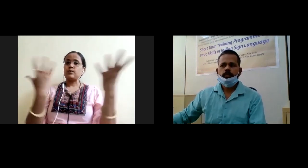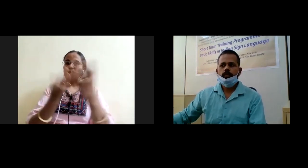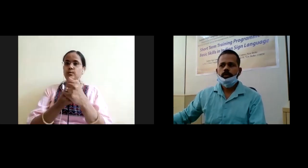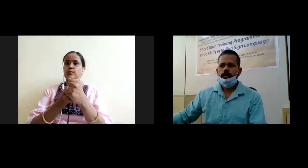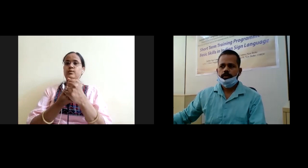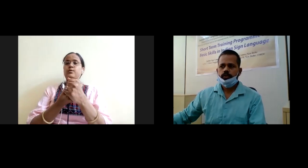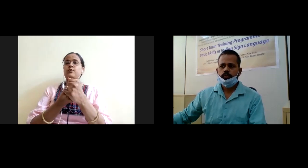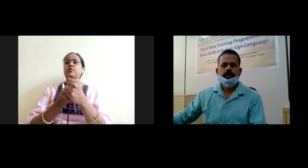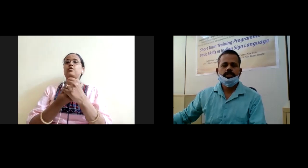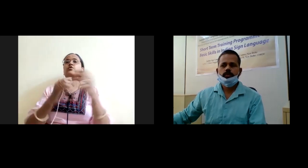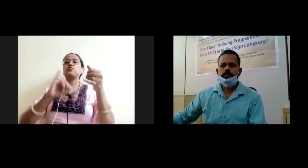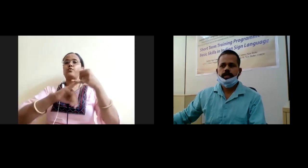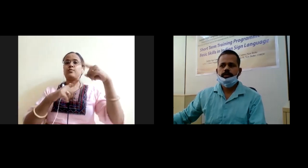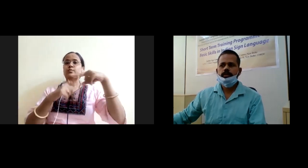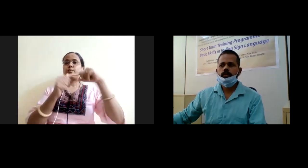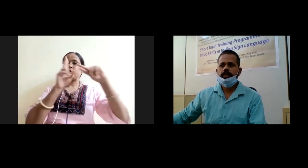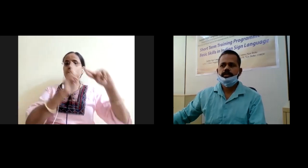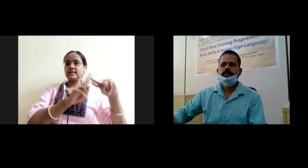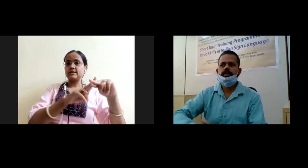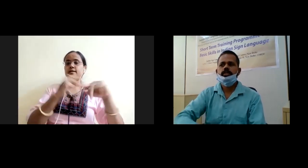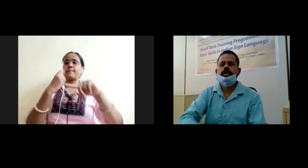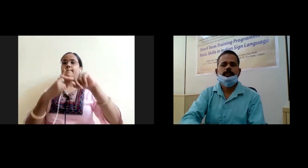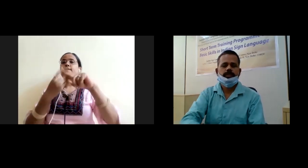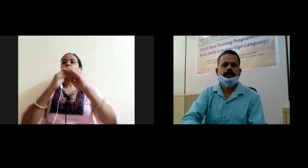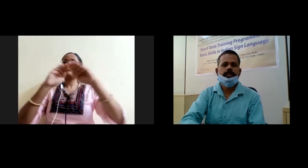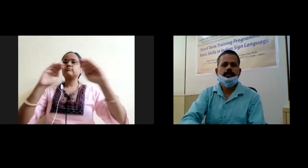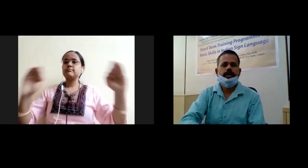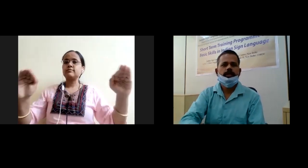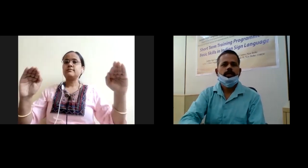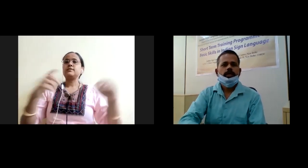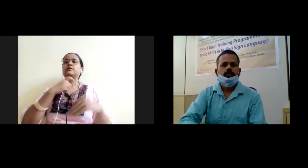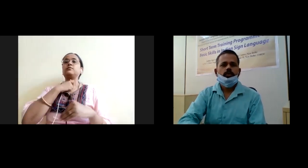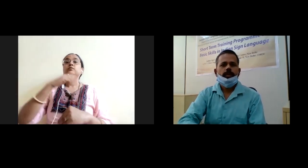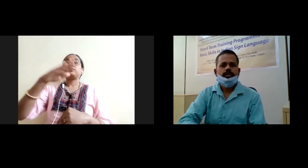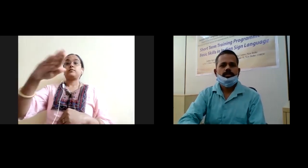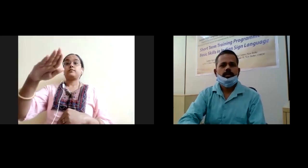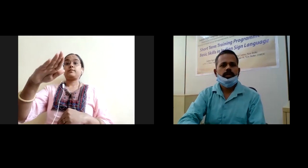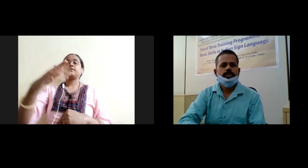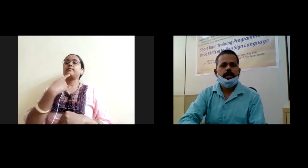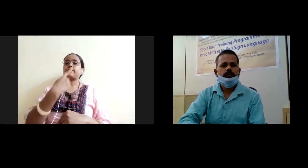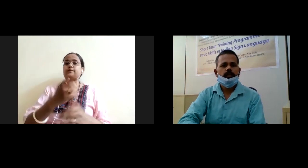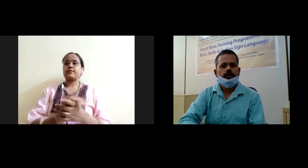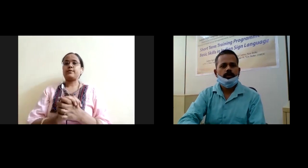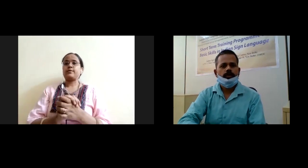को और स्टूडेंट्स को विद्यार्थी को एक सथे निष्ठा प्रतिग्या दिलवाएं तो जो हमारे स्रमण स्टाफ और